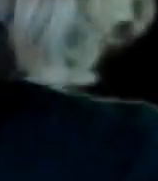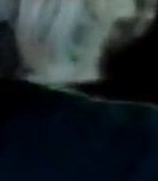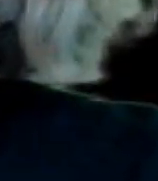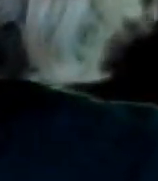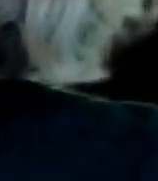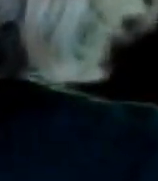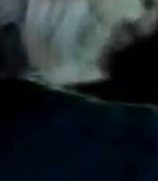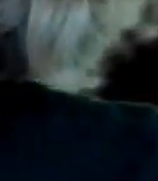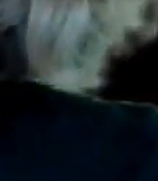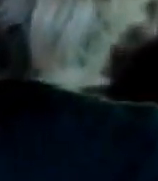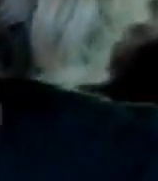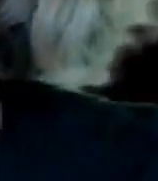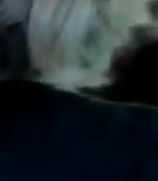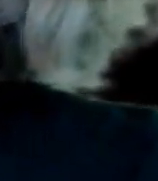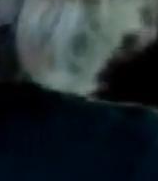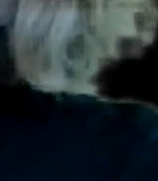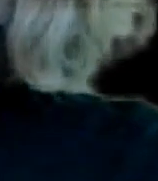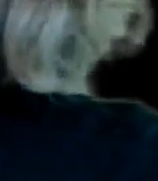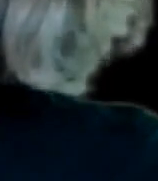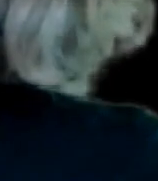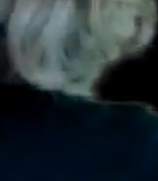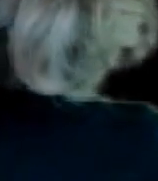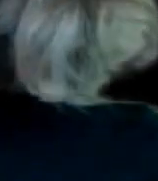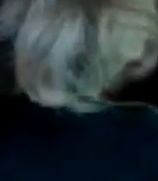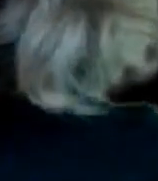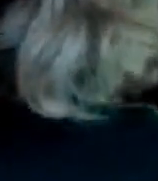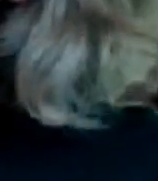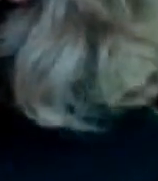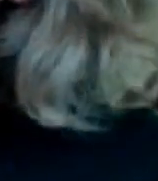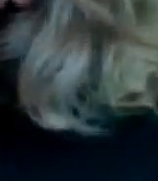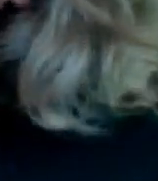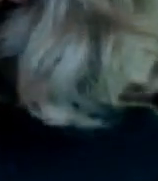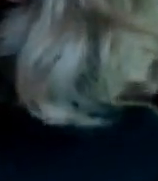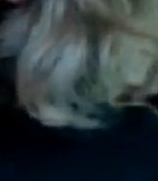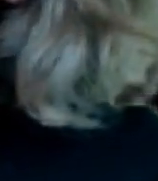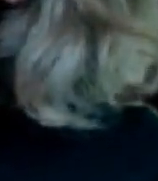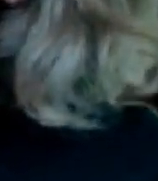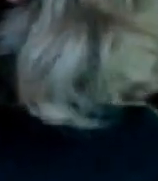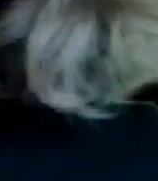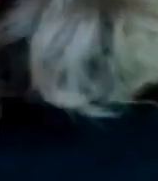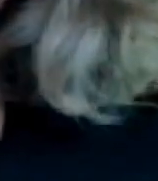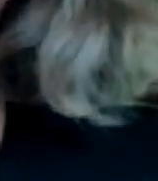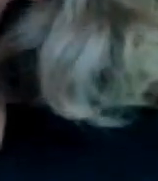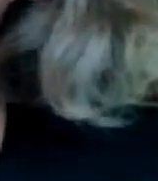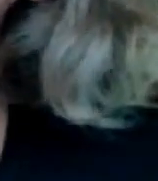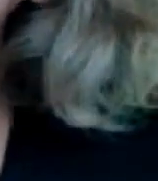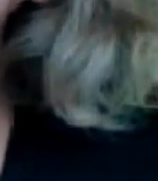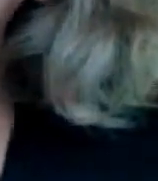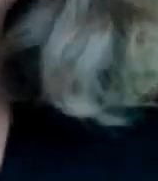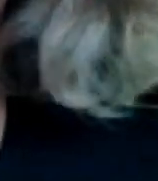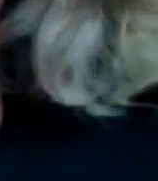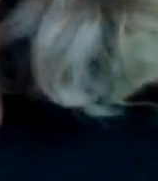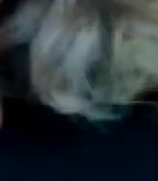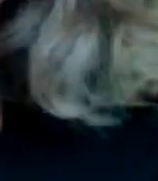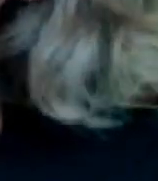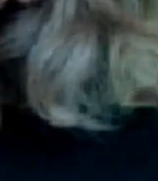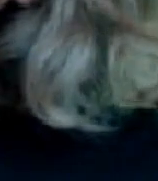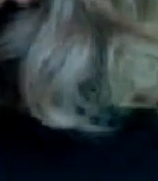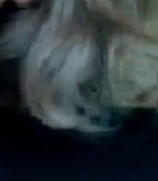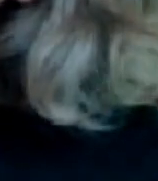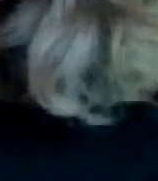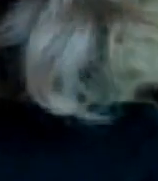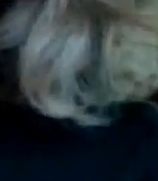Este De todas maneras Eres una persona Que sabe de estas cosas Y deben de tomar